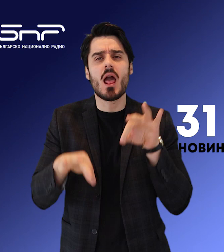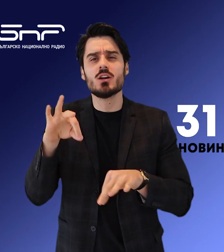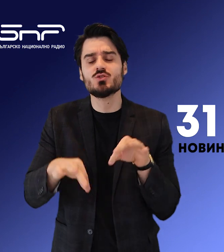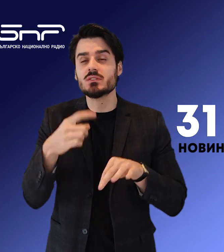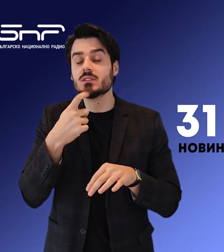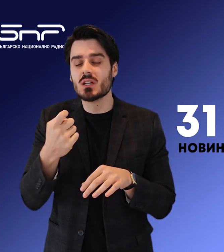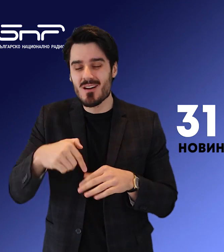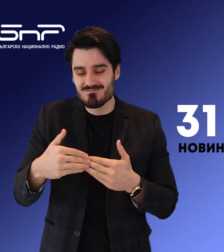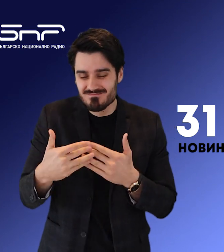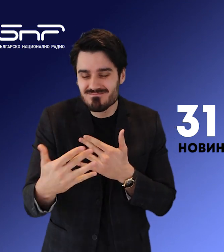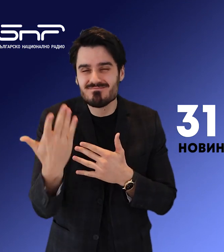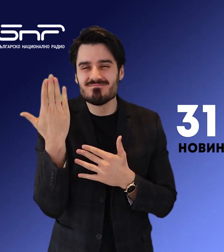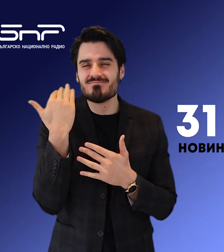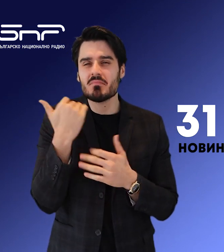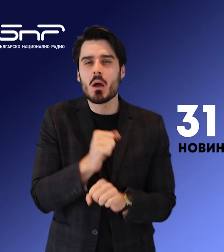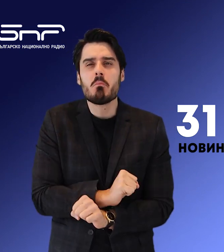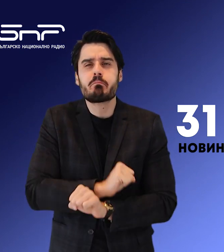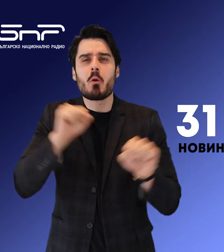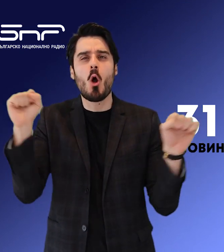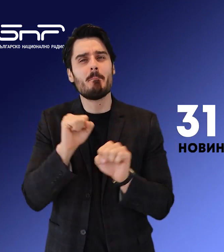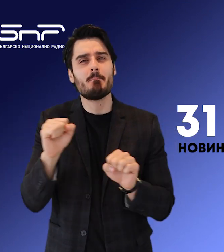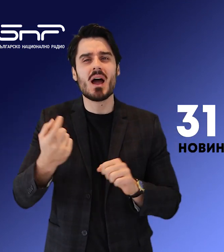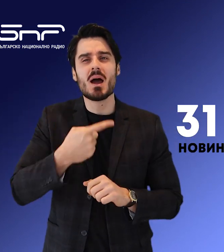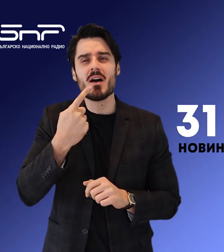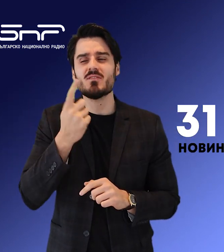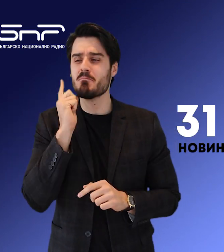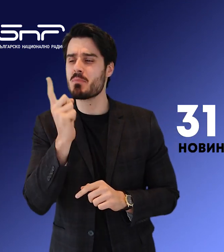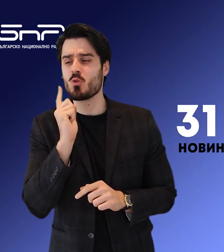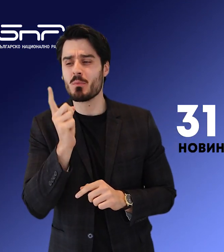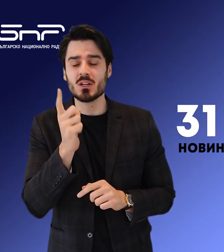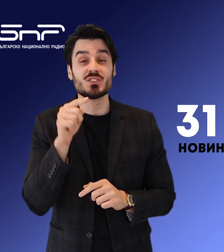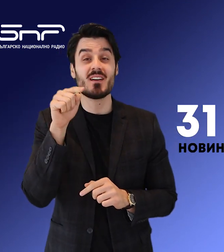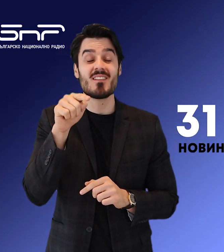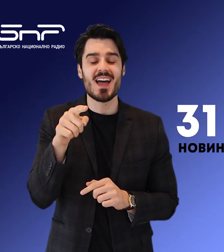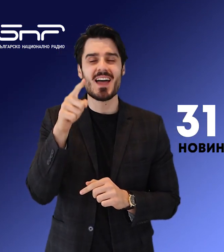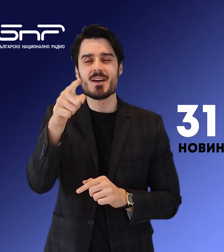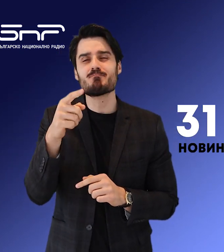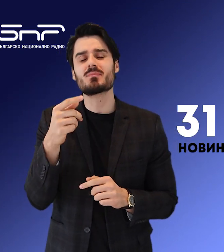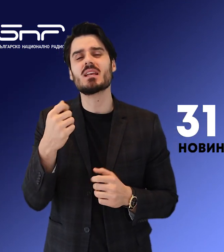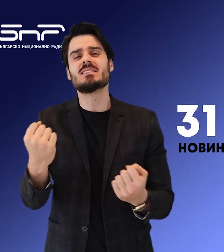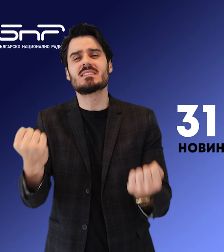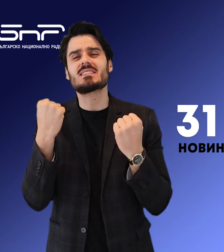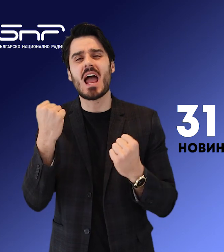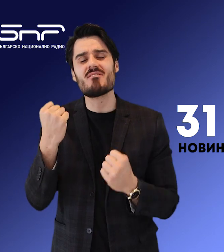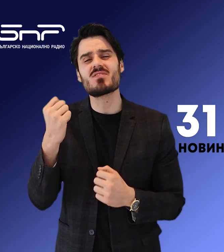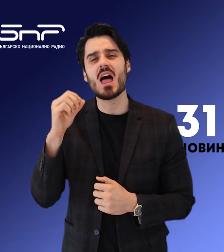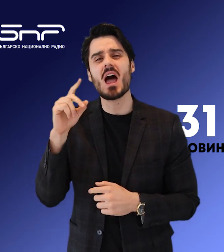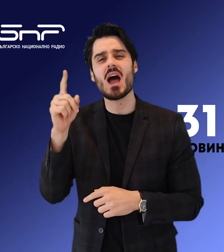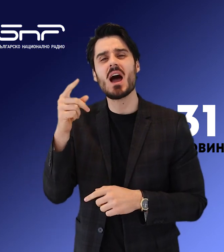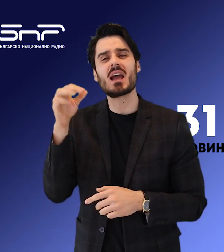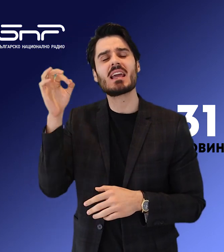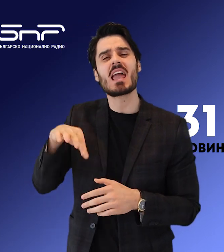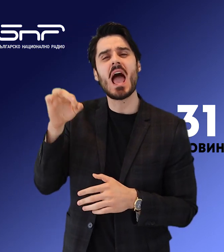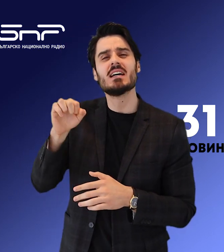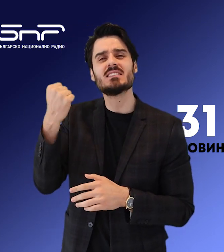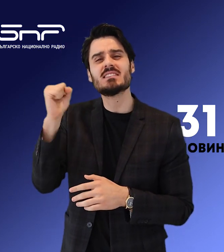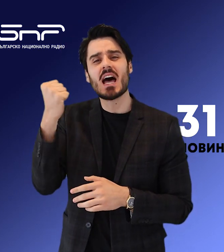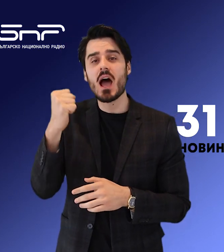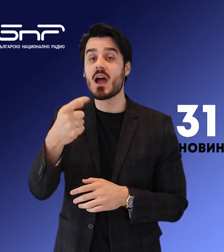сигнали за взредно устройство в избирателните секции. Фармацевтите и здравната каса обсъждат възможността за удължаване на